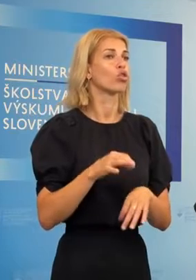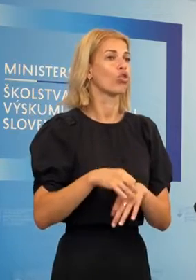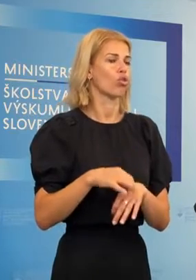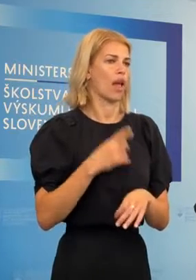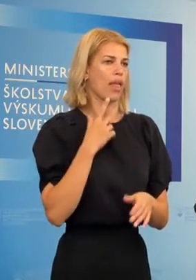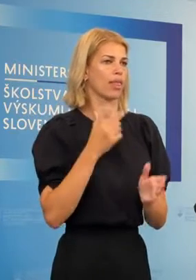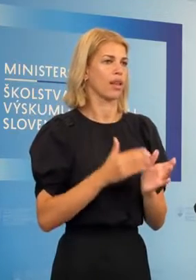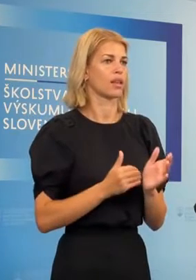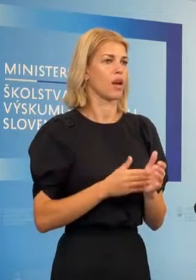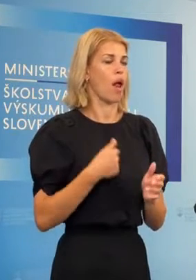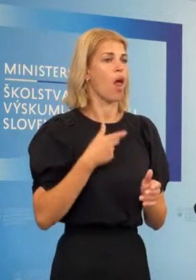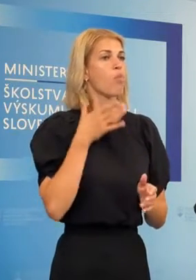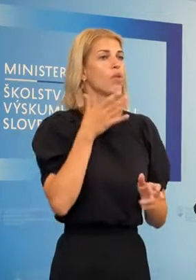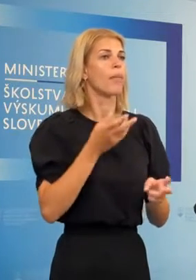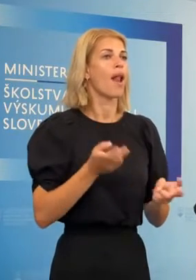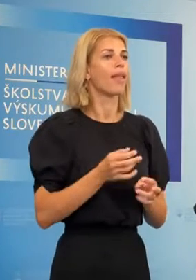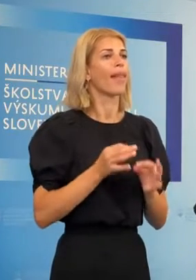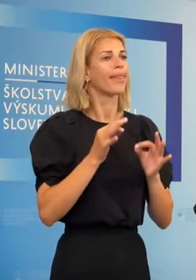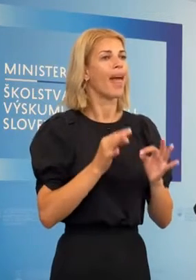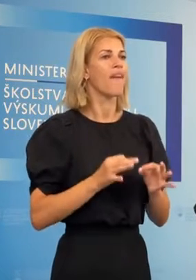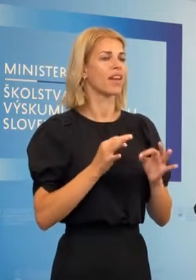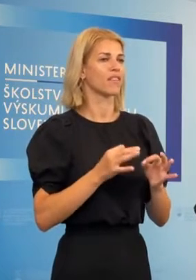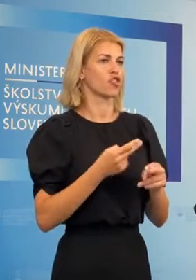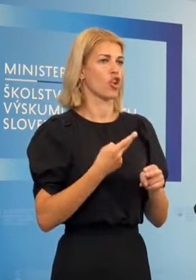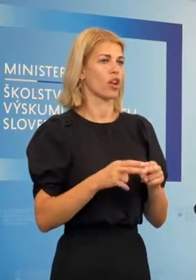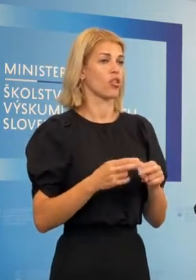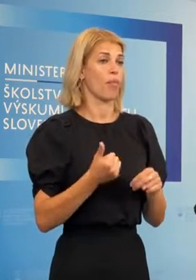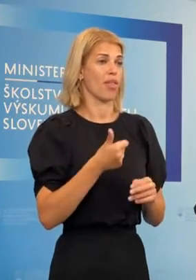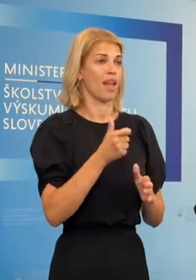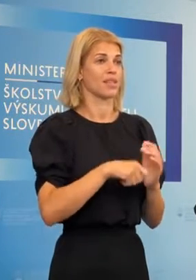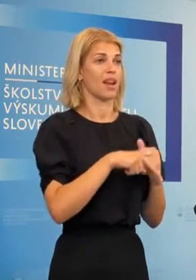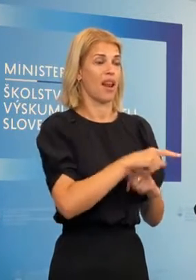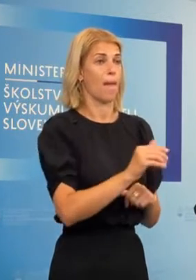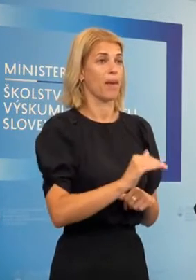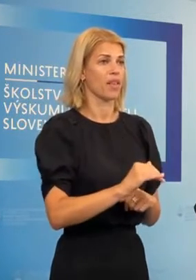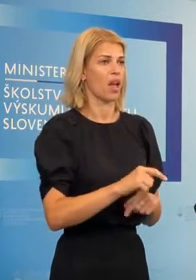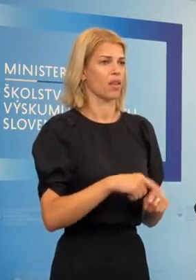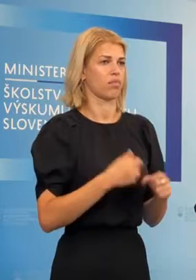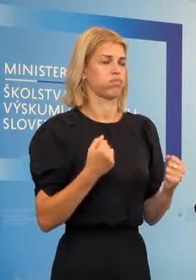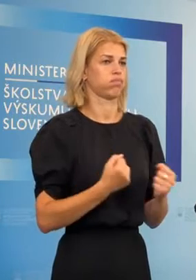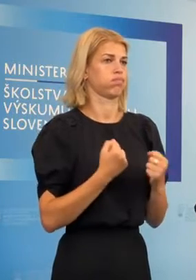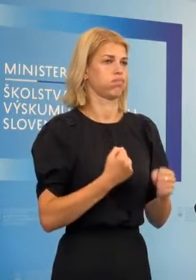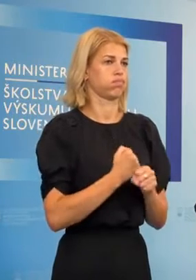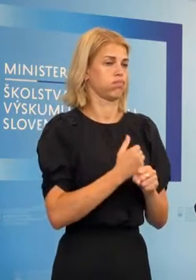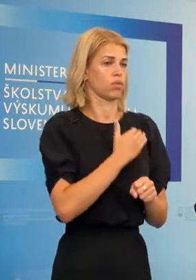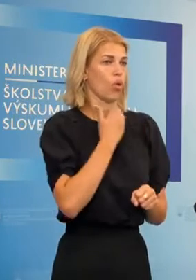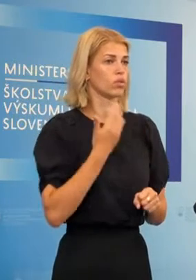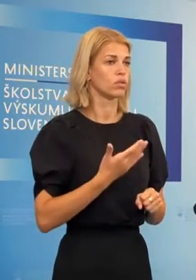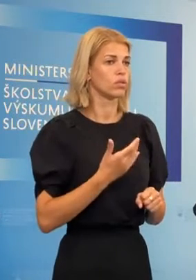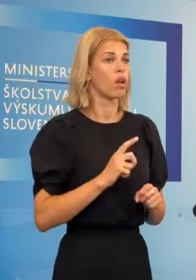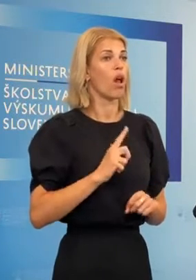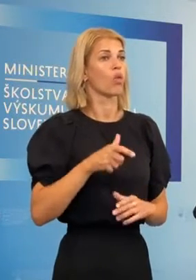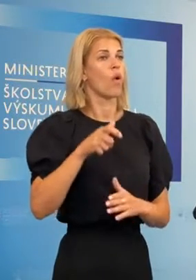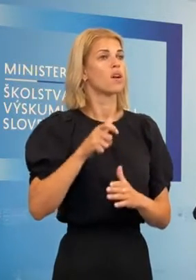ale opäť budeme hľadať to najefektívnejšie riešenie, lebo na jednej strane sú pediatry, ktorí sú vyťažení a na druhej strane